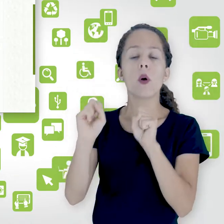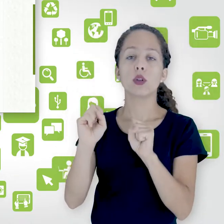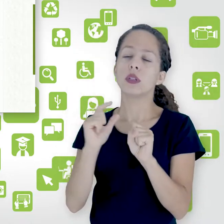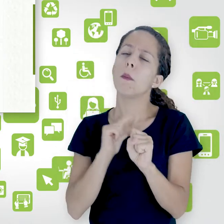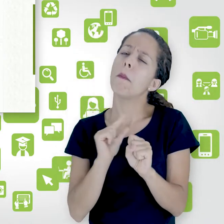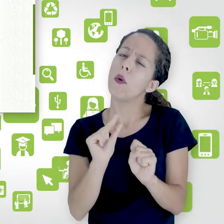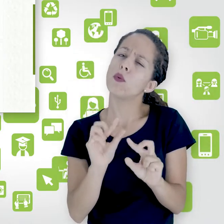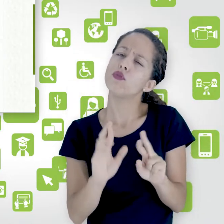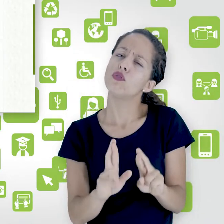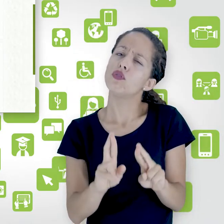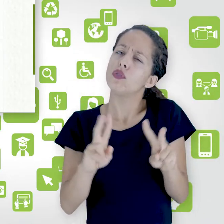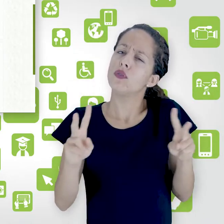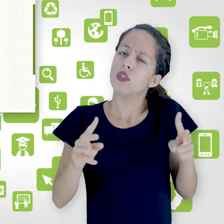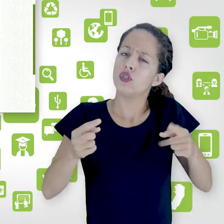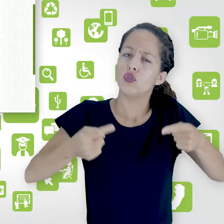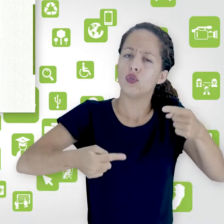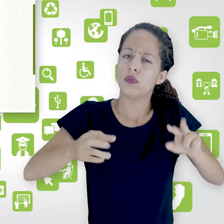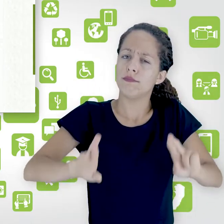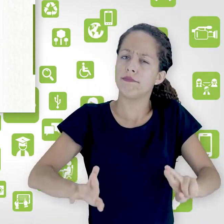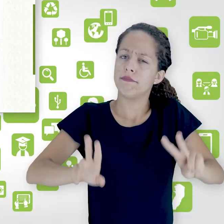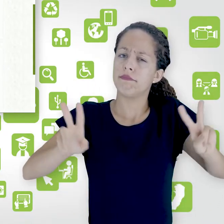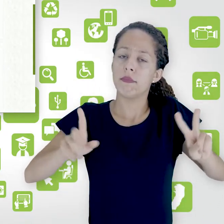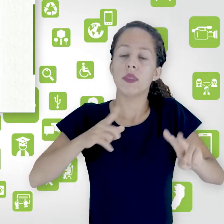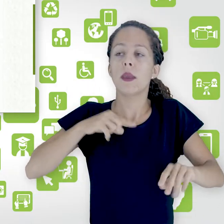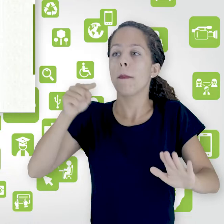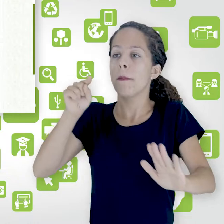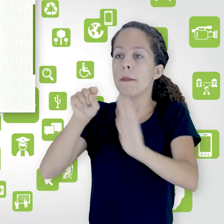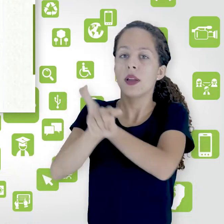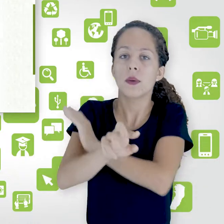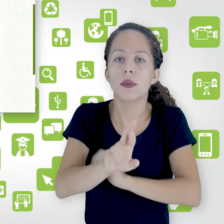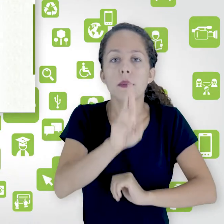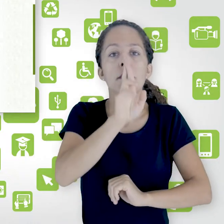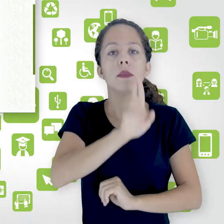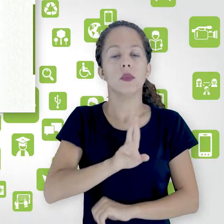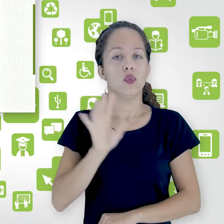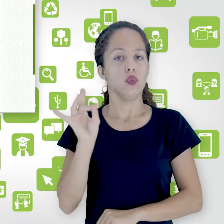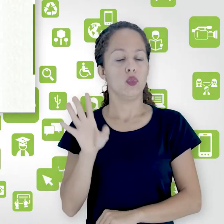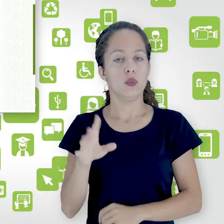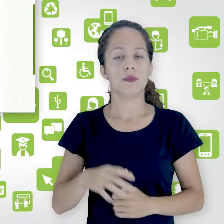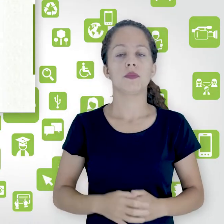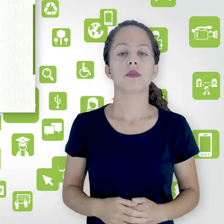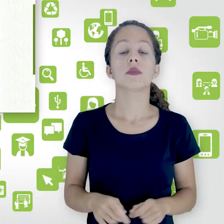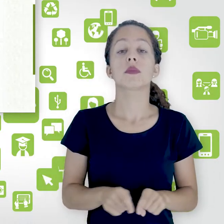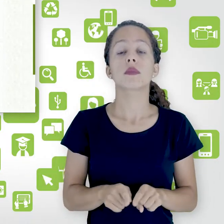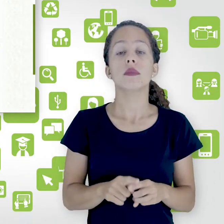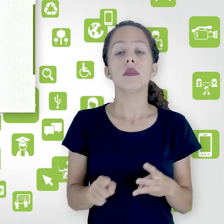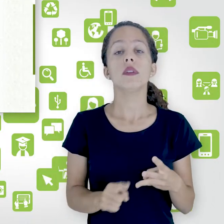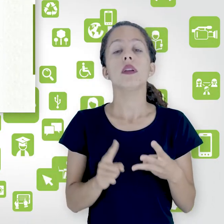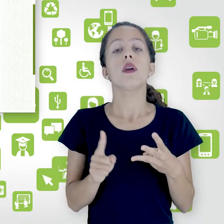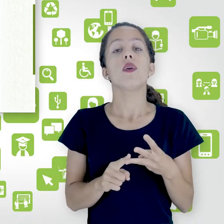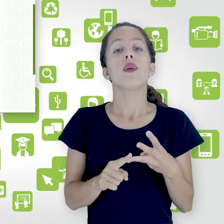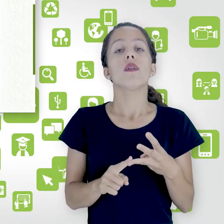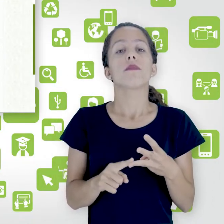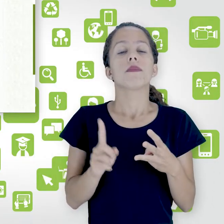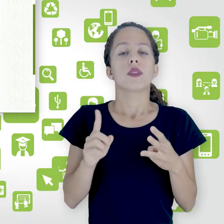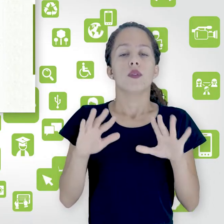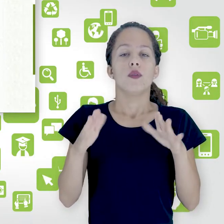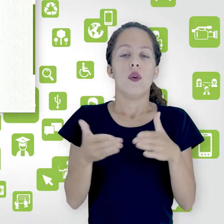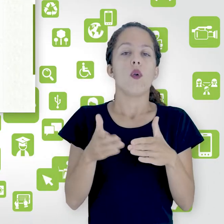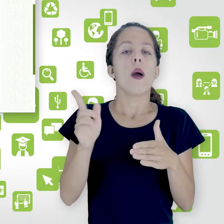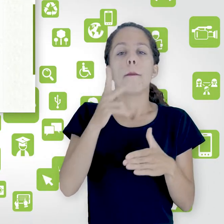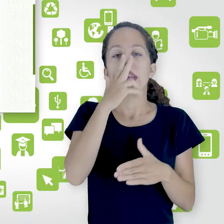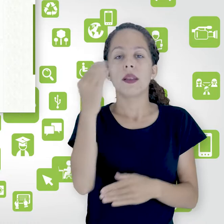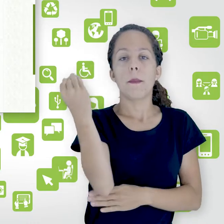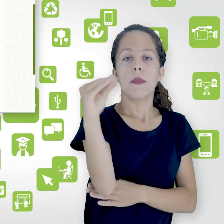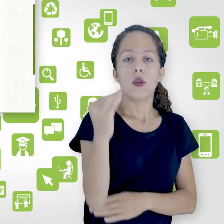pouquinho diferente de um fórum de discussão são perguntas e respostas existe também como ter um fórum em formato de blog e aqui